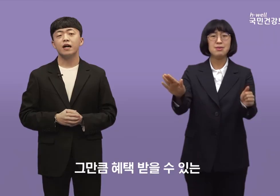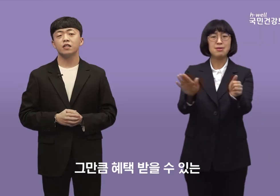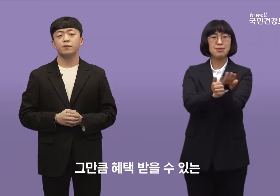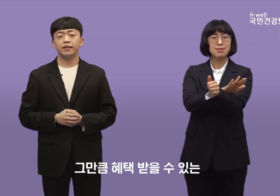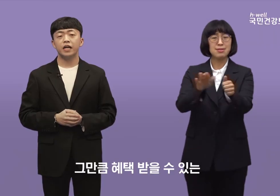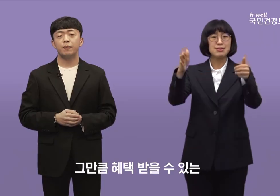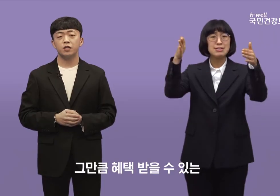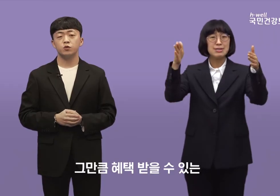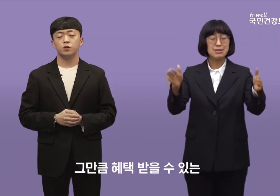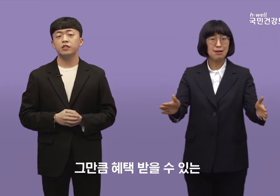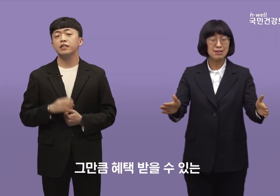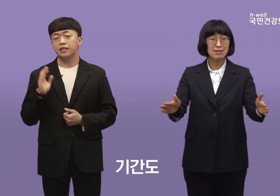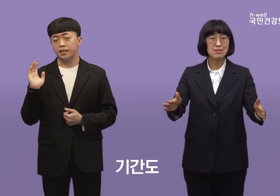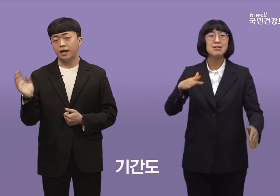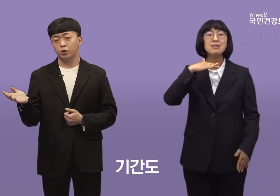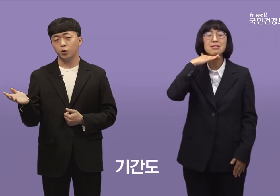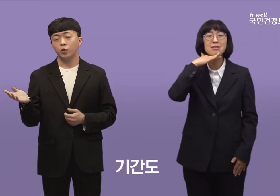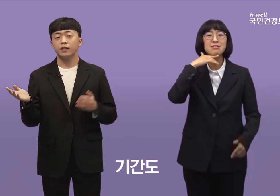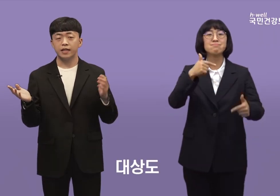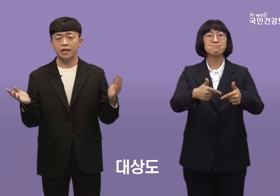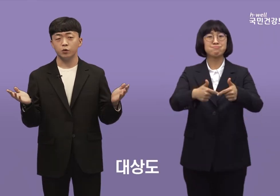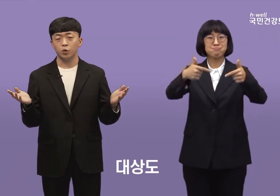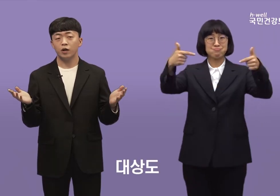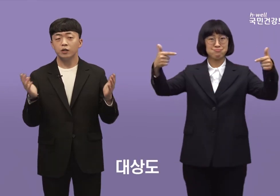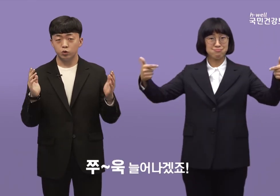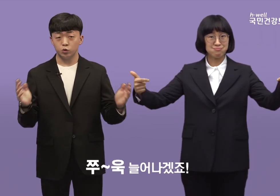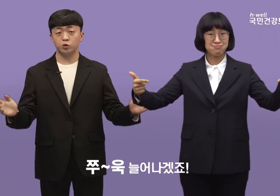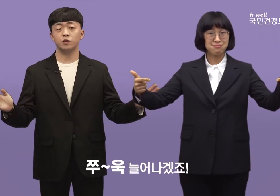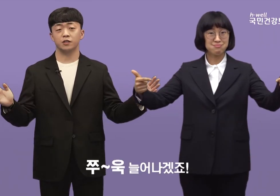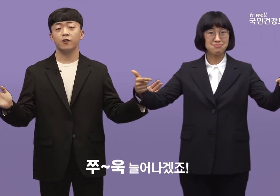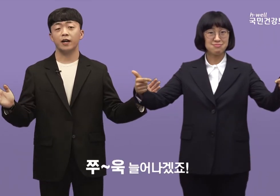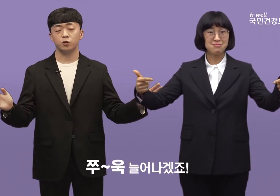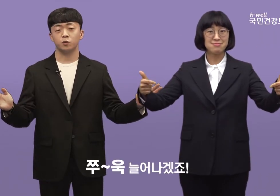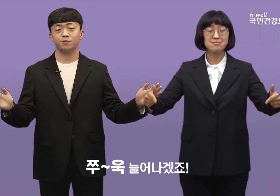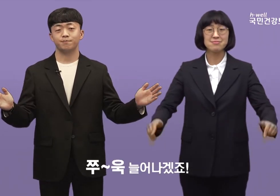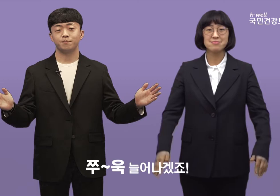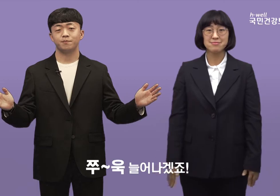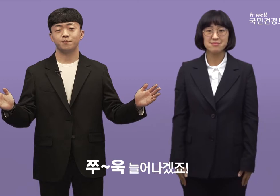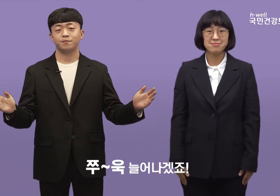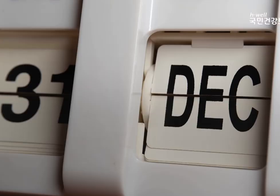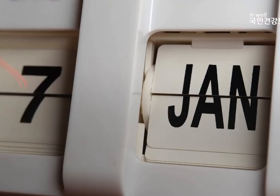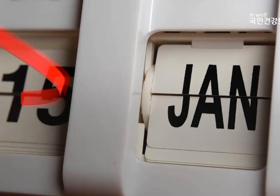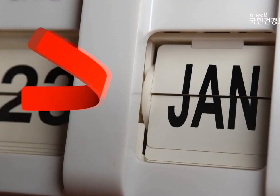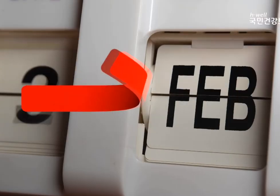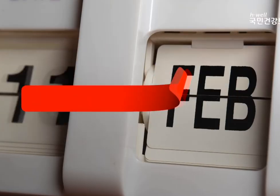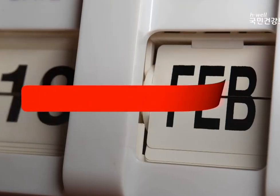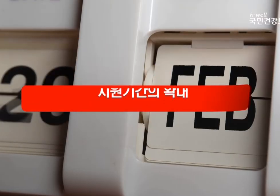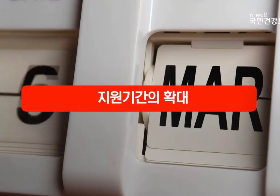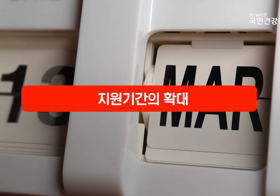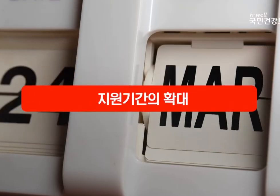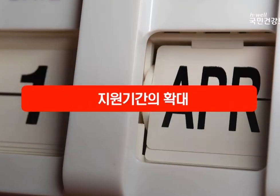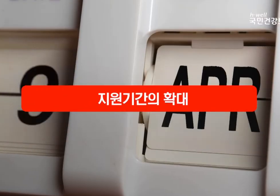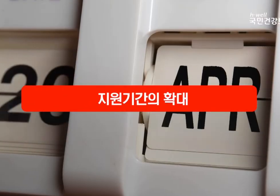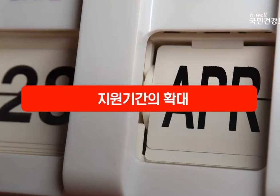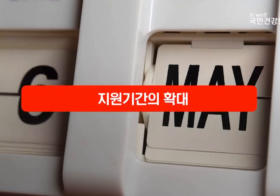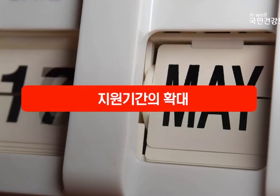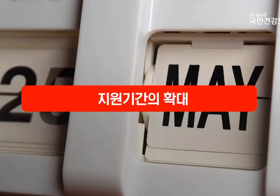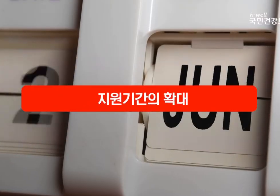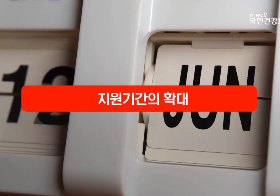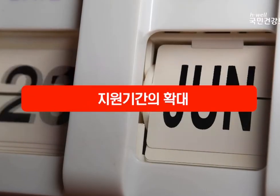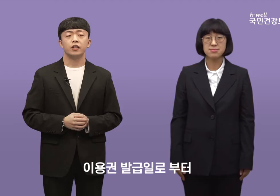그만큼 혜택 받을 수 있는 기간도 대상도 쭉 늘어나겠죠 마지막으로 지원 기간